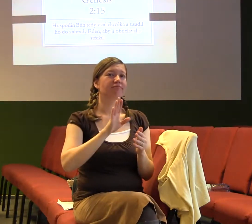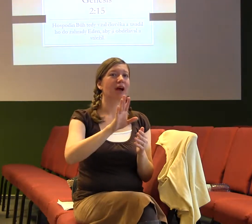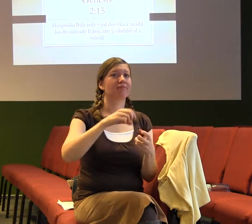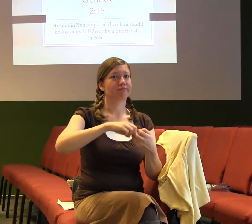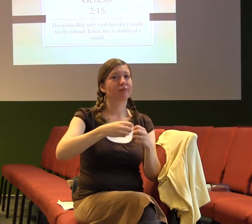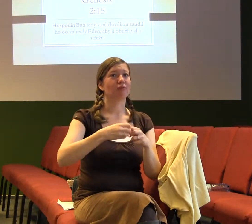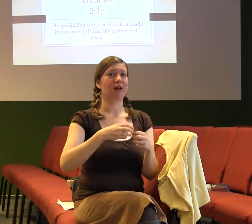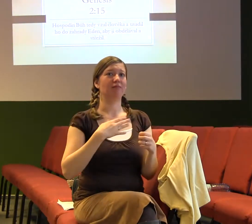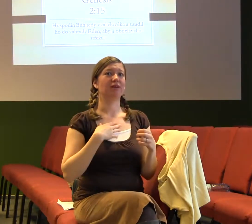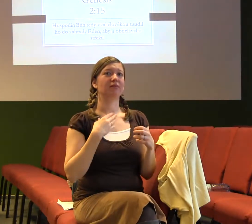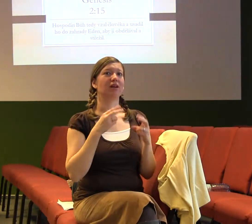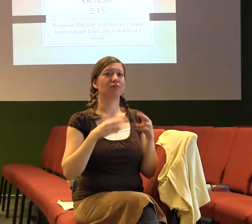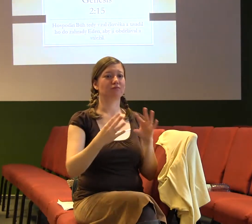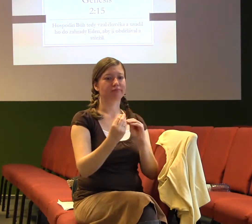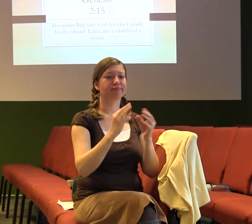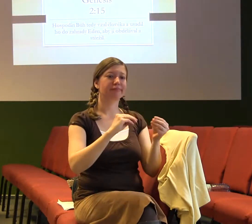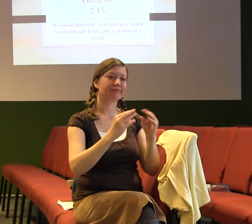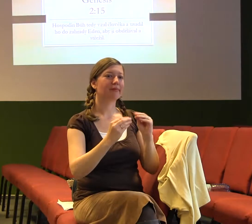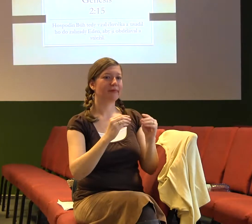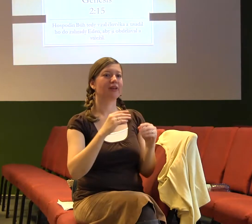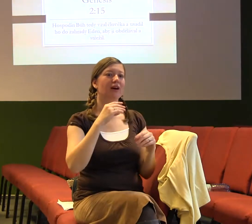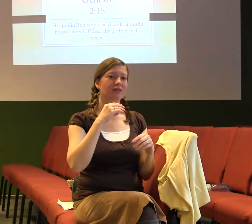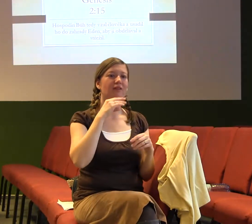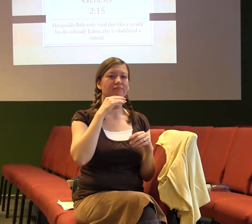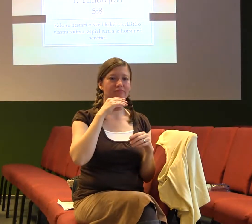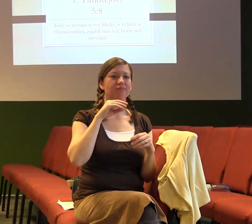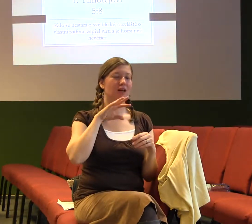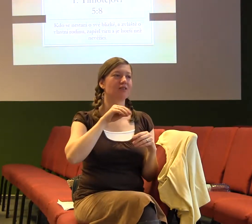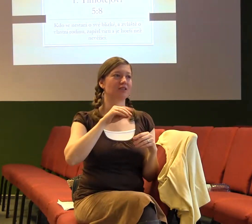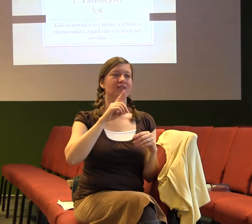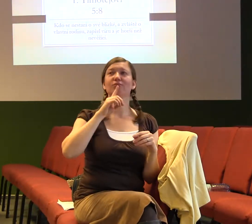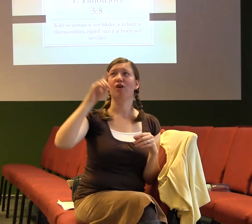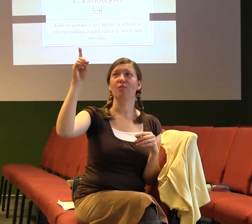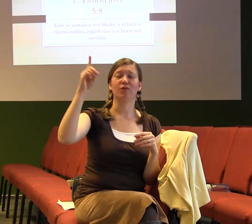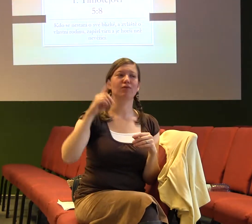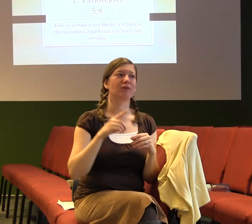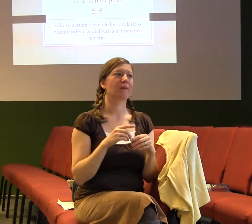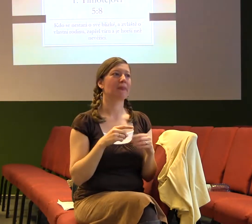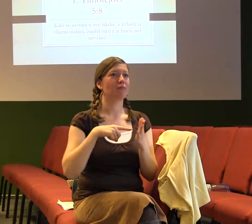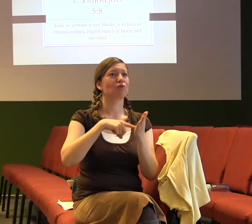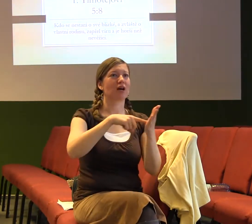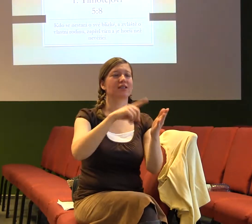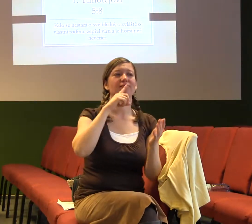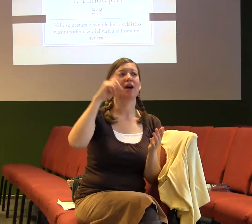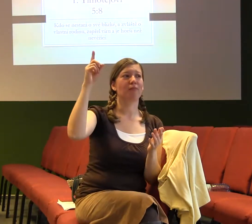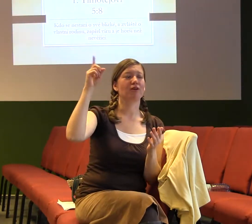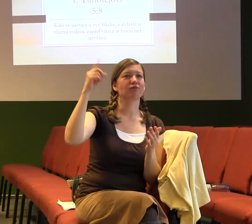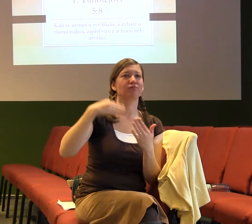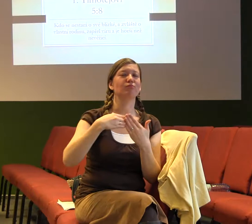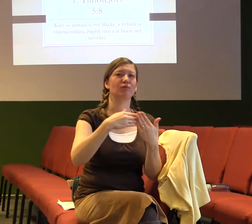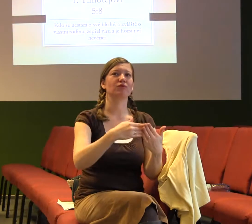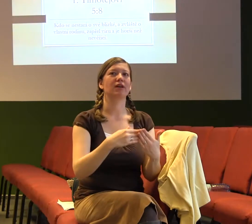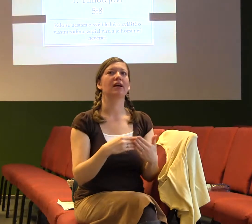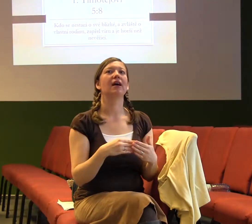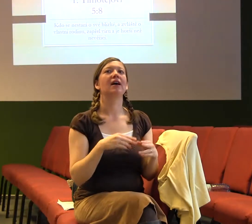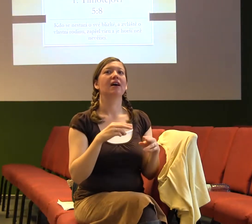fajn chodit do práce, a tím pádem i předtím do školy je, aby jsme mohli zaopatřit vlastní rodinu, sami sebe nebo své partnery, když třeba nemáme ještě